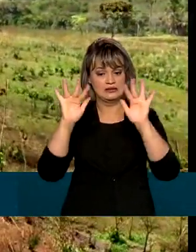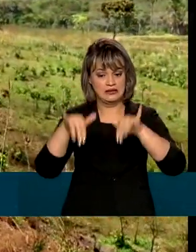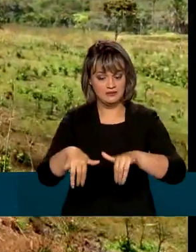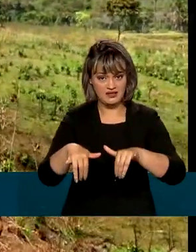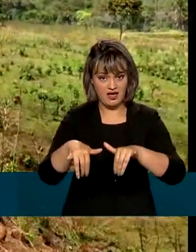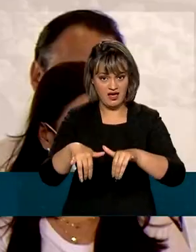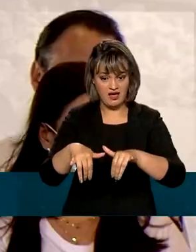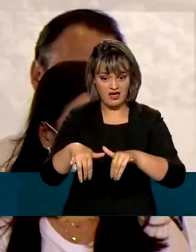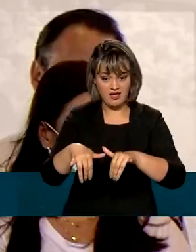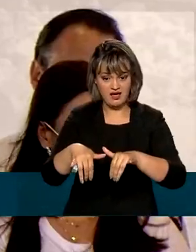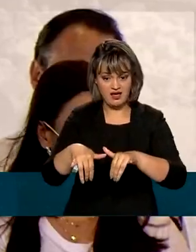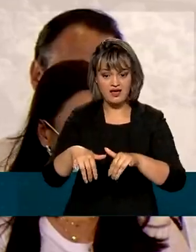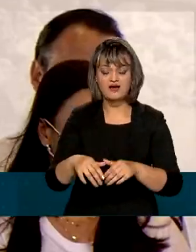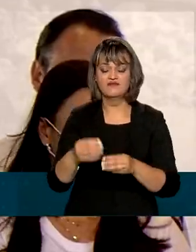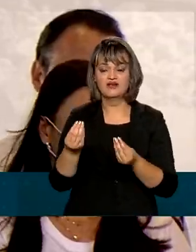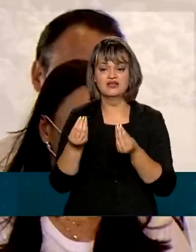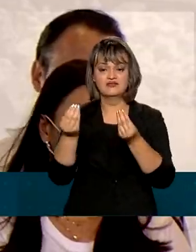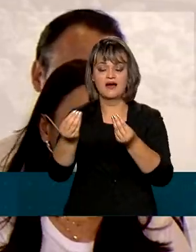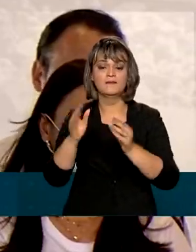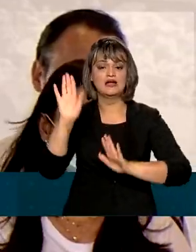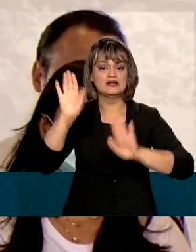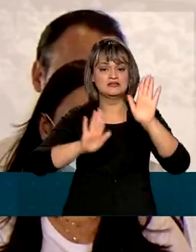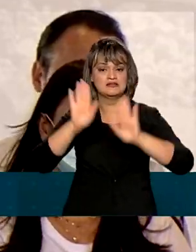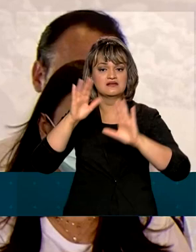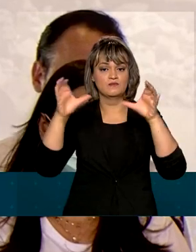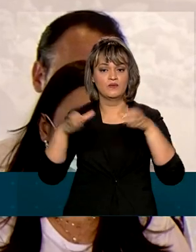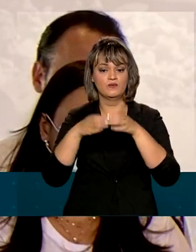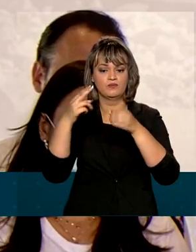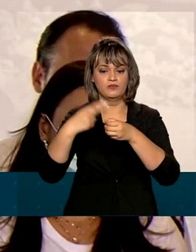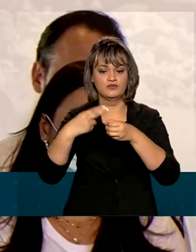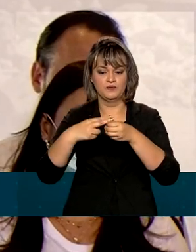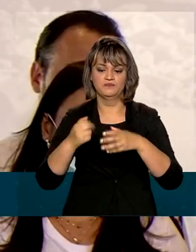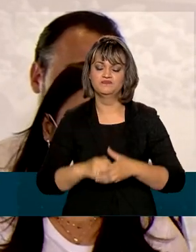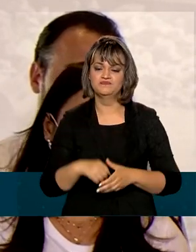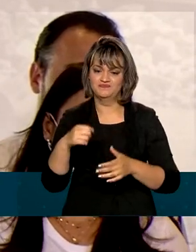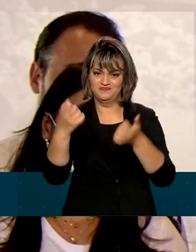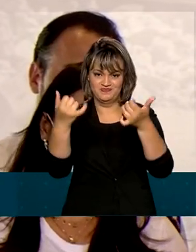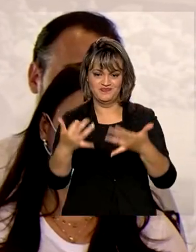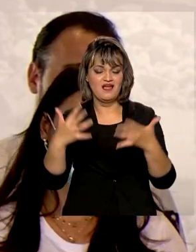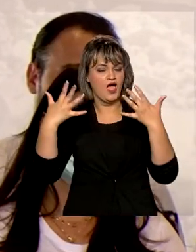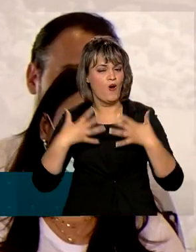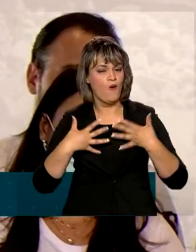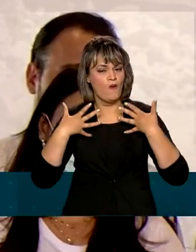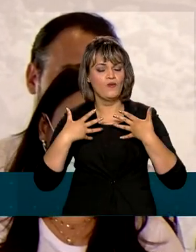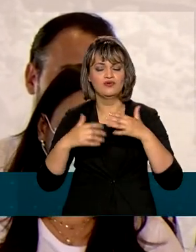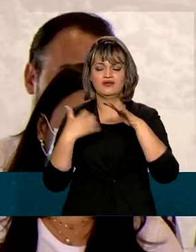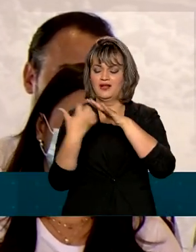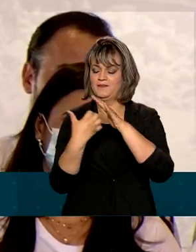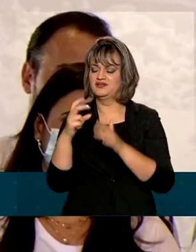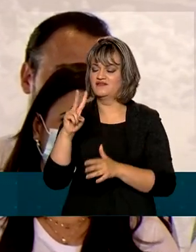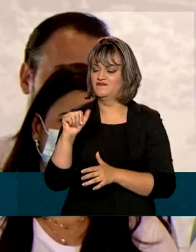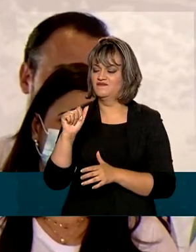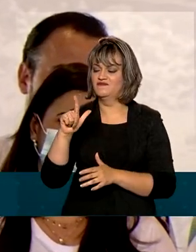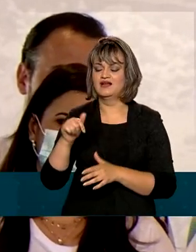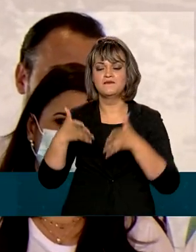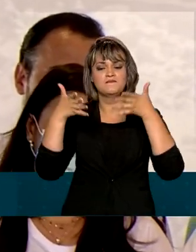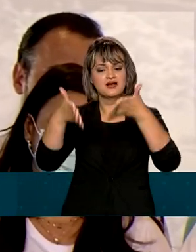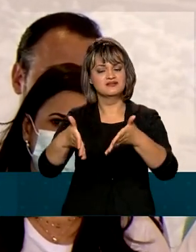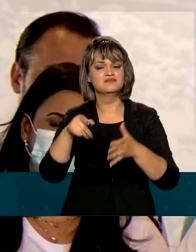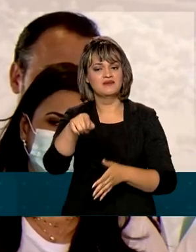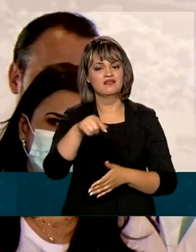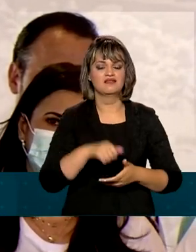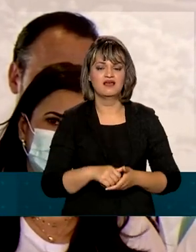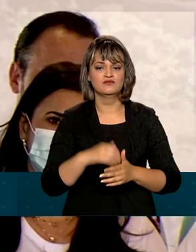nova ferrovia para ser licitada pela União. É com muito orgulho que a Vale faz parte desse marco estratégico